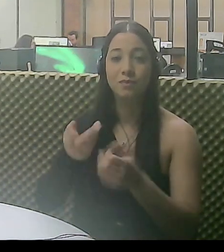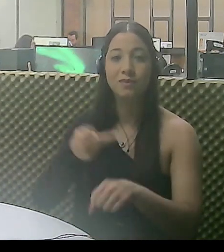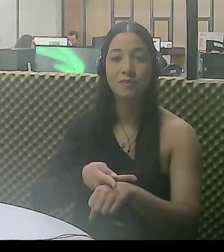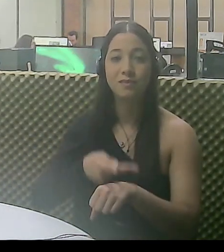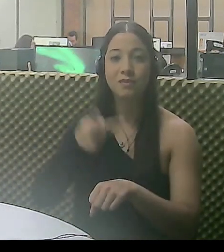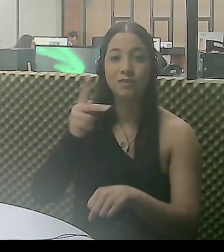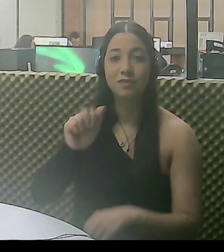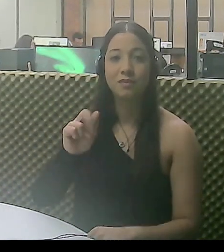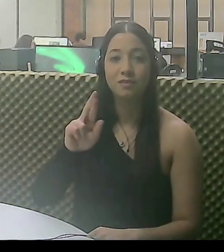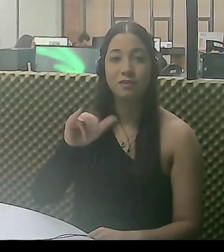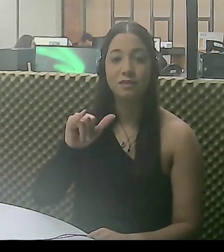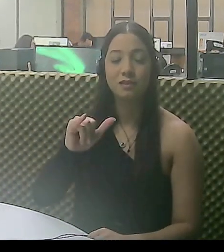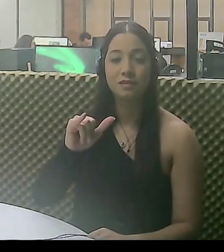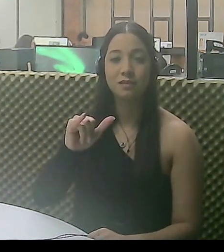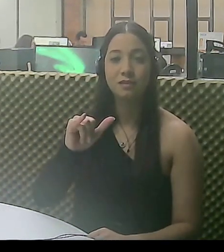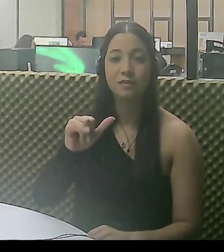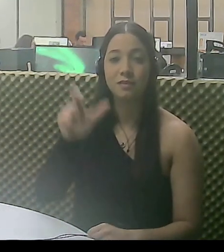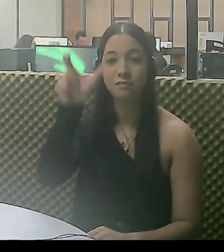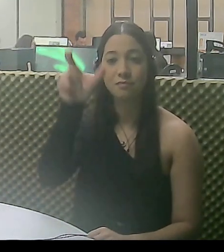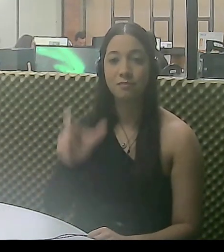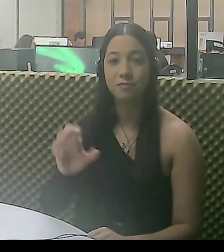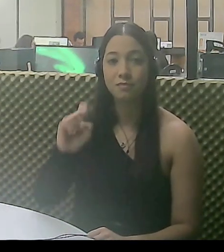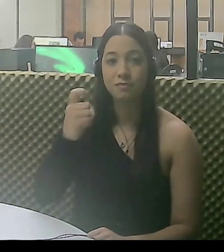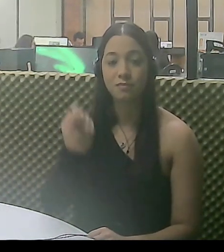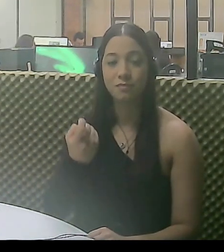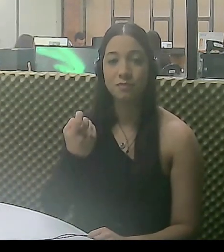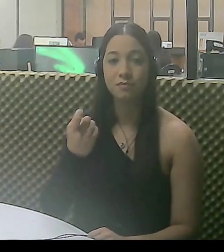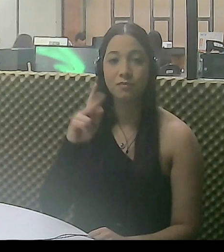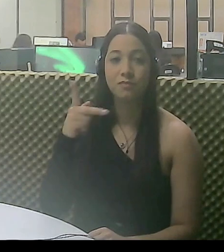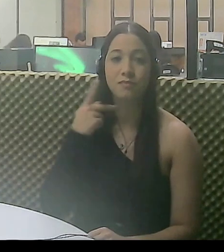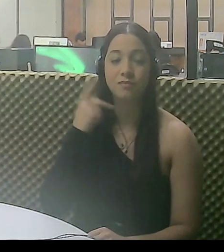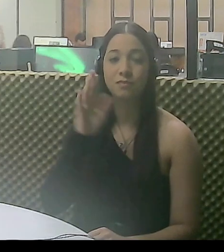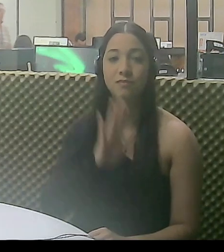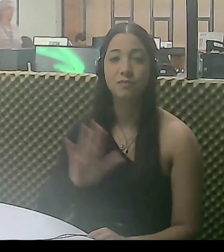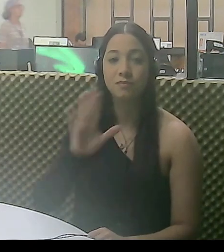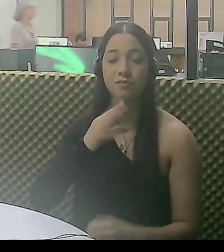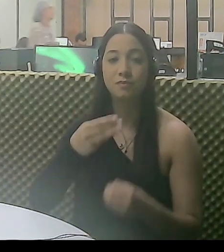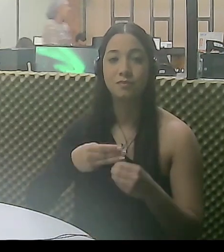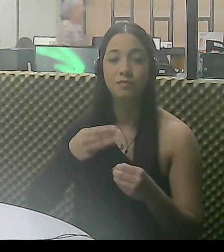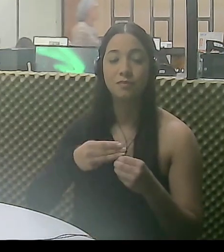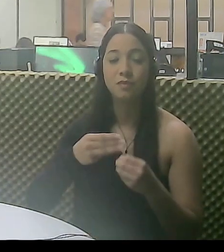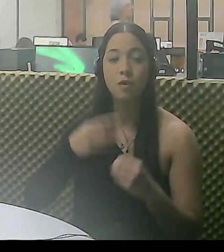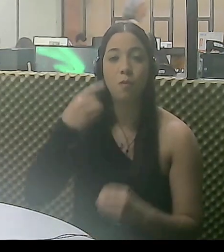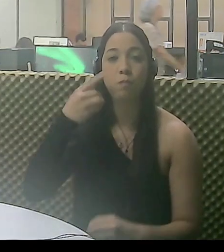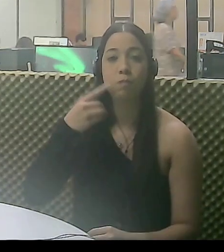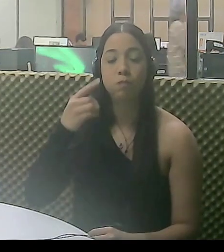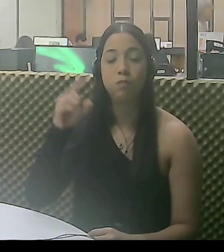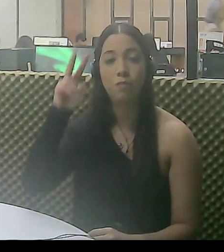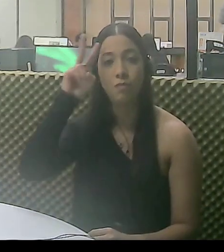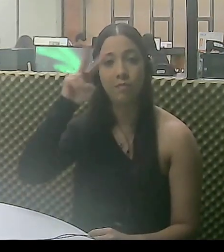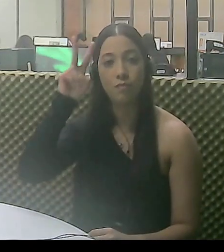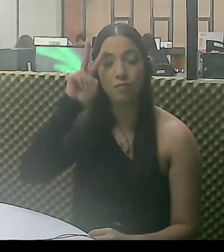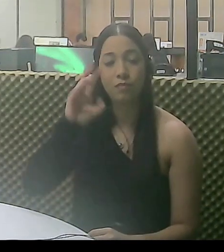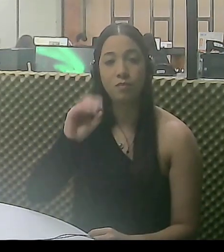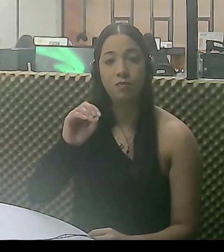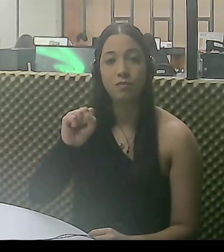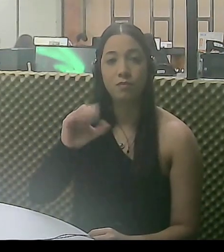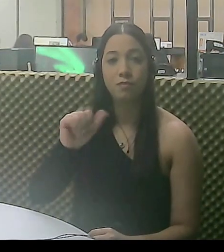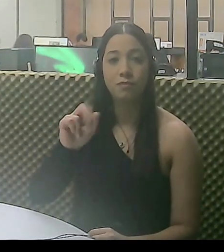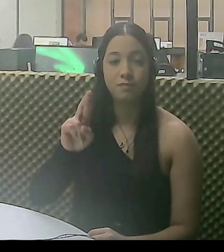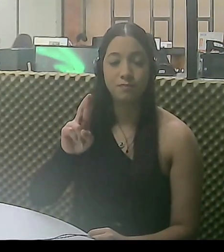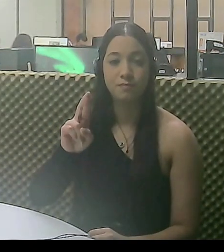medalha Aride Castro Santos ao ex-procurador-geral do município, advogado e historiador Oscar Virgílio Pereira.